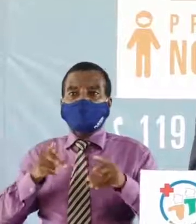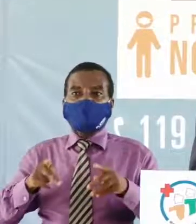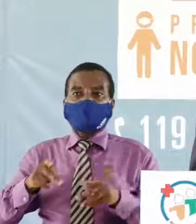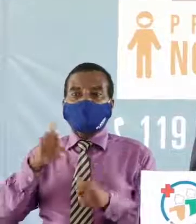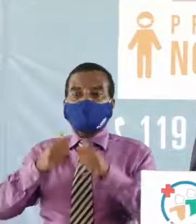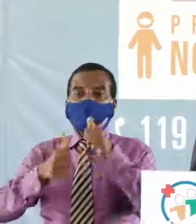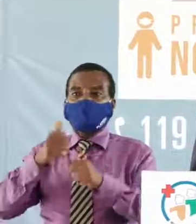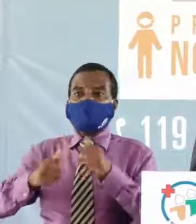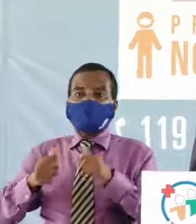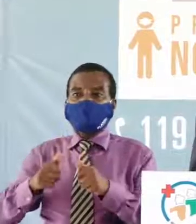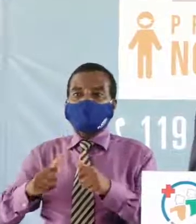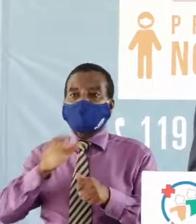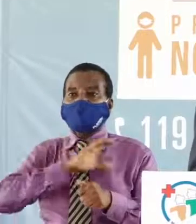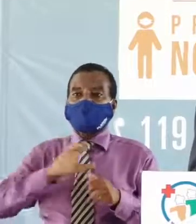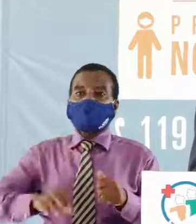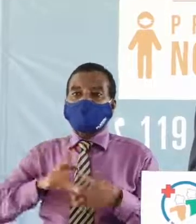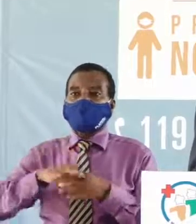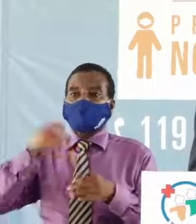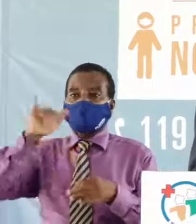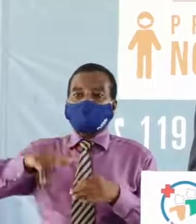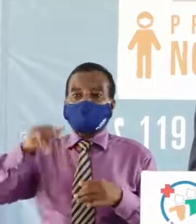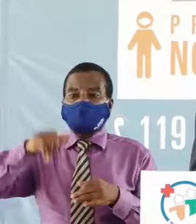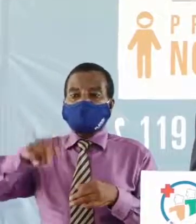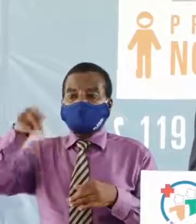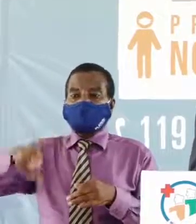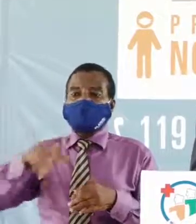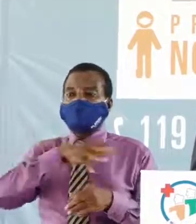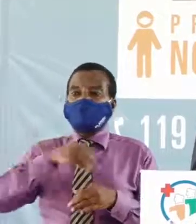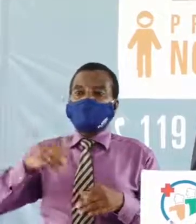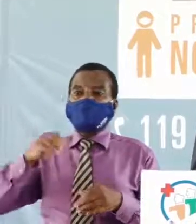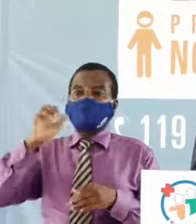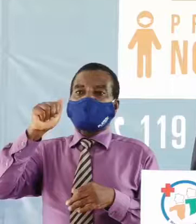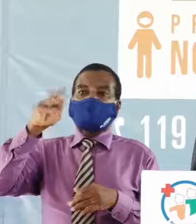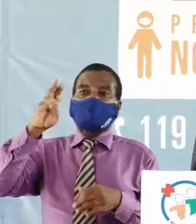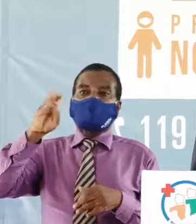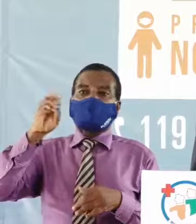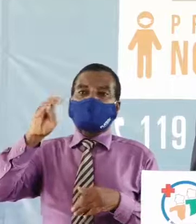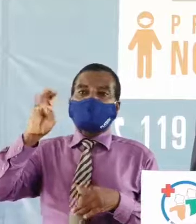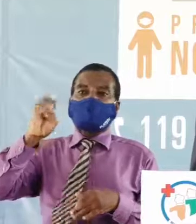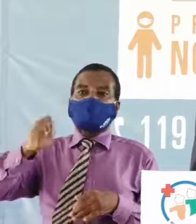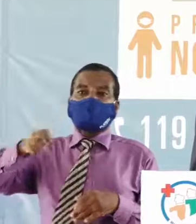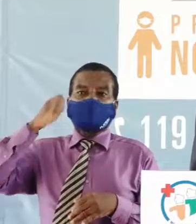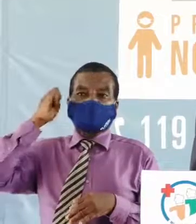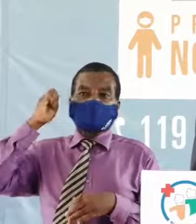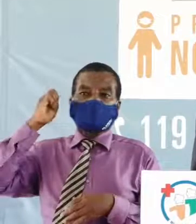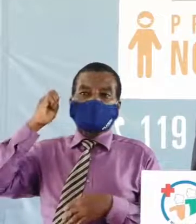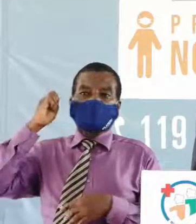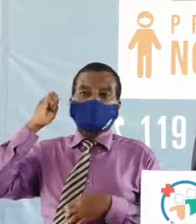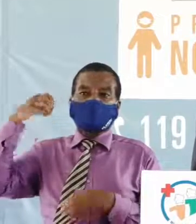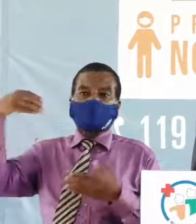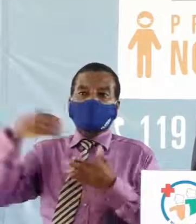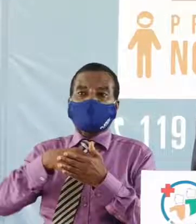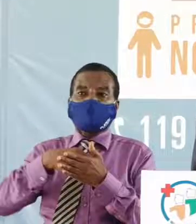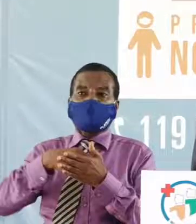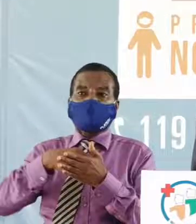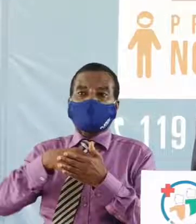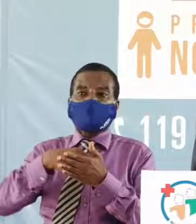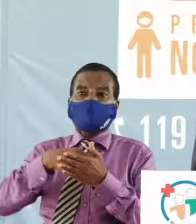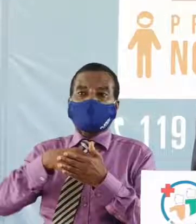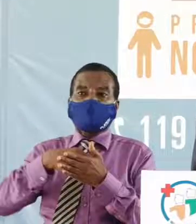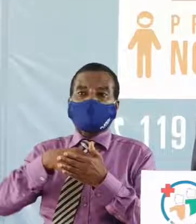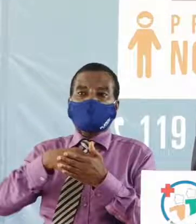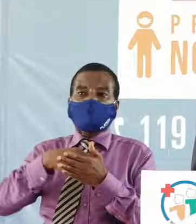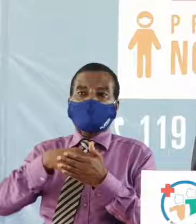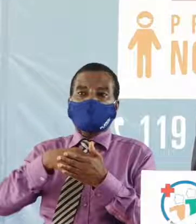les communes de Yopougon et d'Abobo étaient les nouveaux épicentes